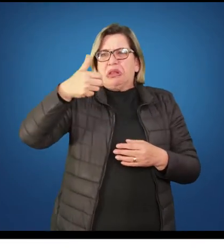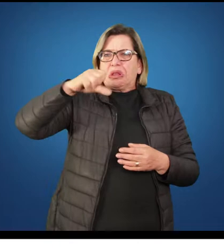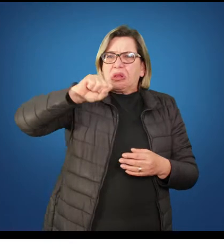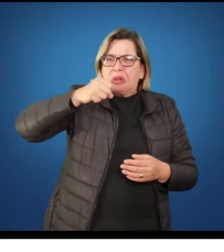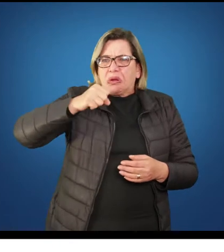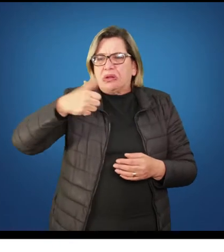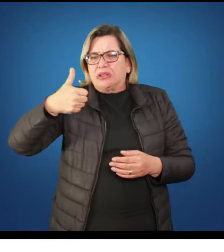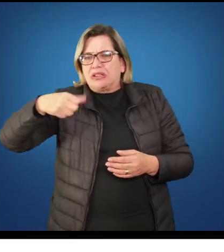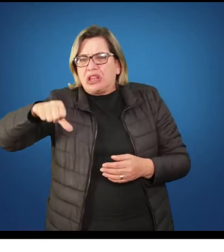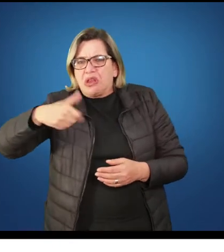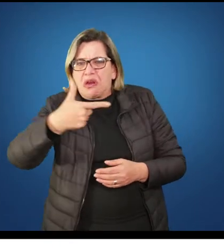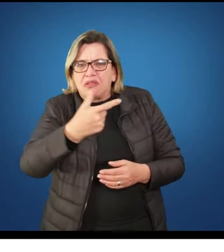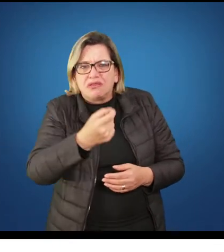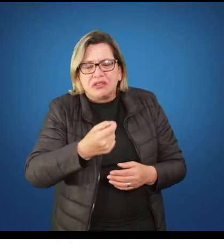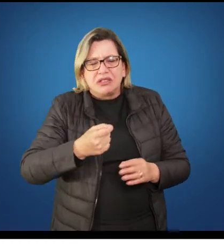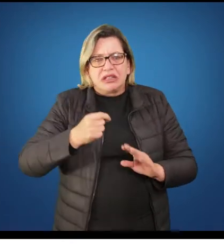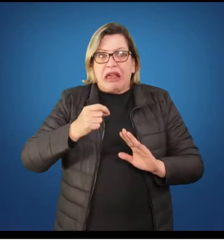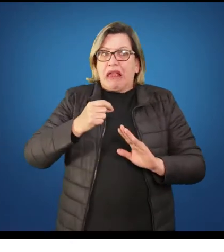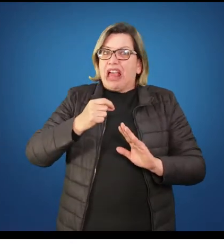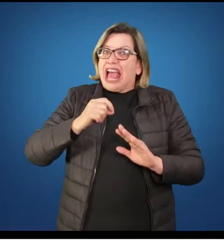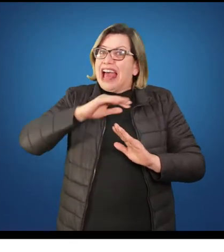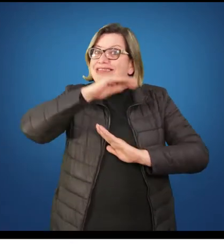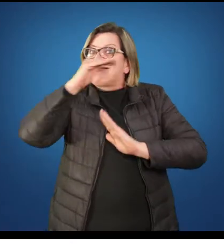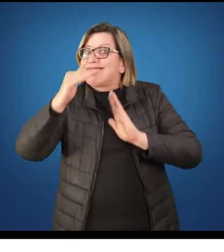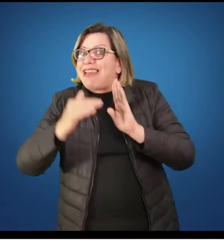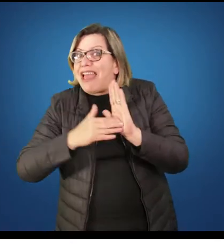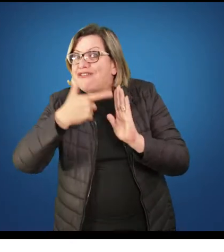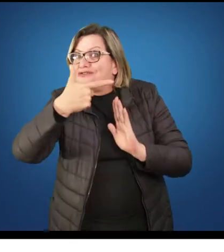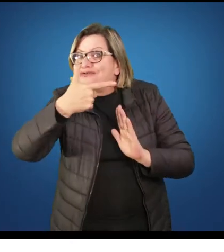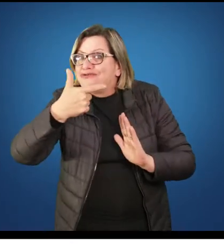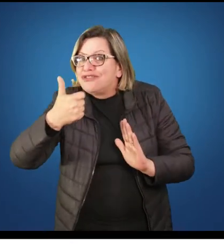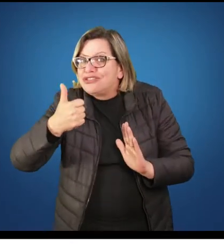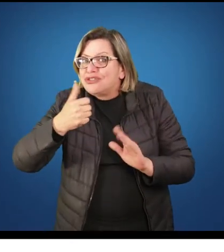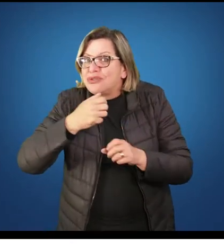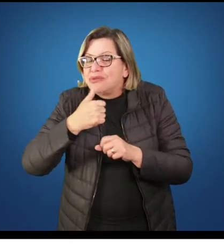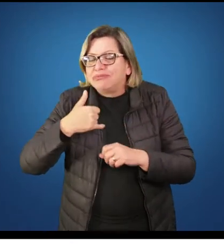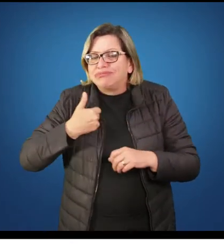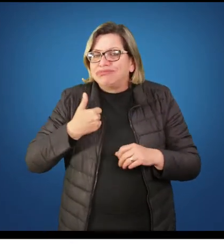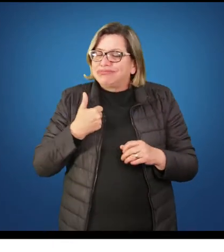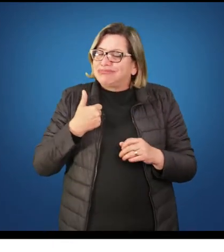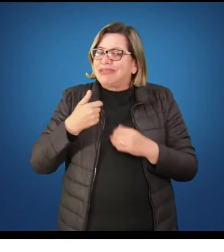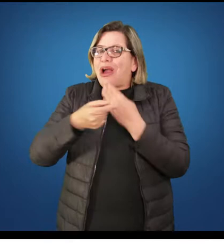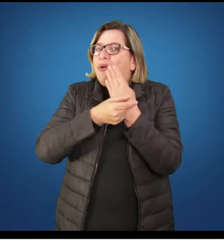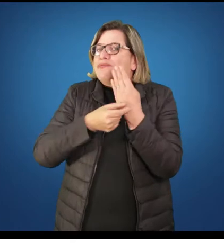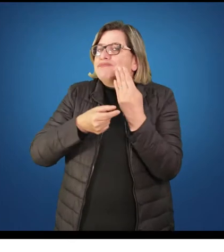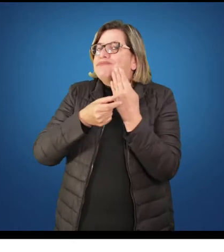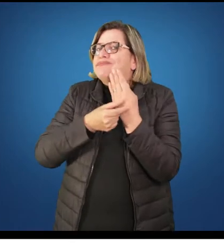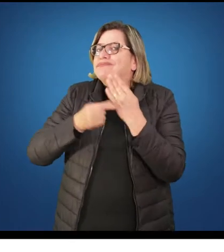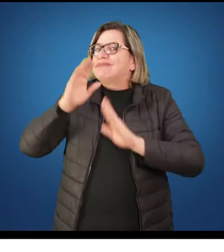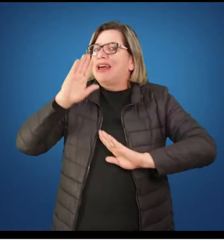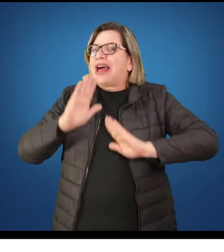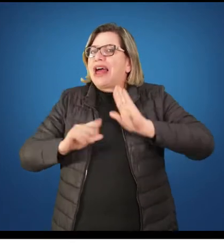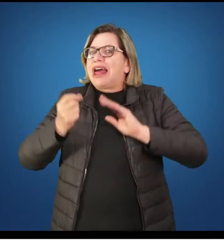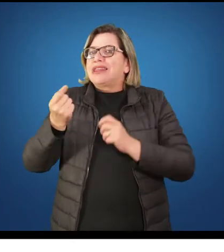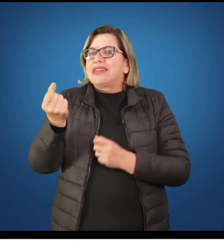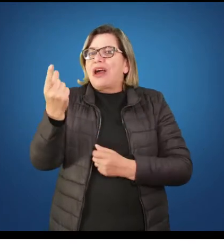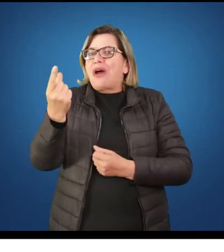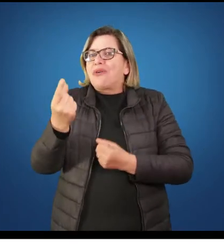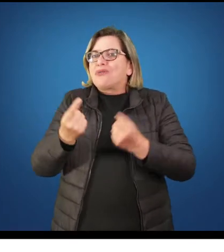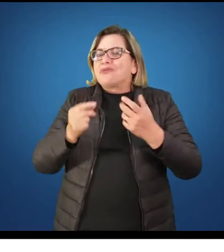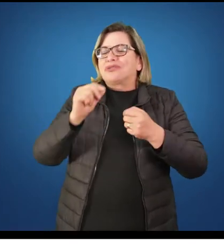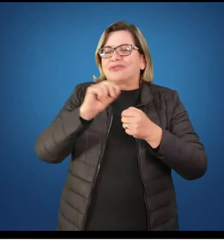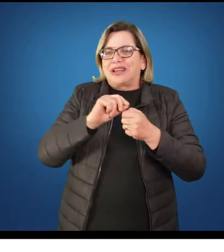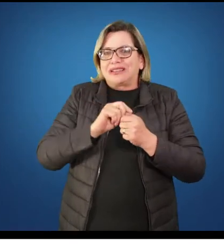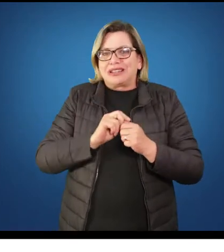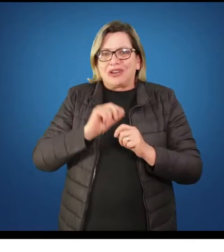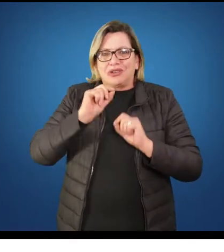infância e depois a segunda infância até os 10 ou 11 anos. De maneira geral, os estudos dessa linha biológica